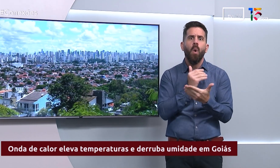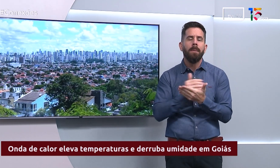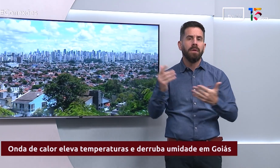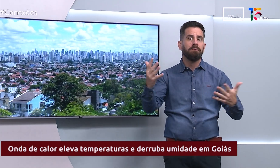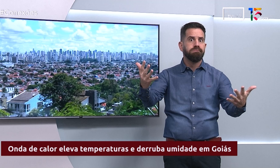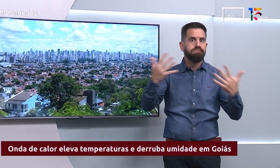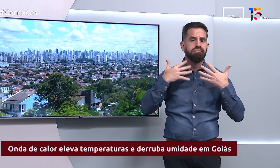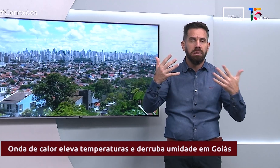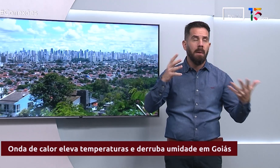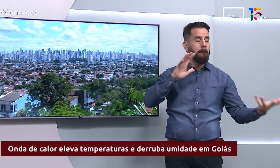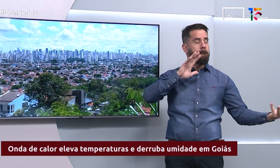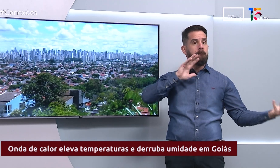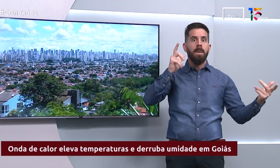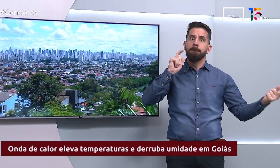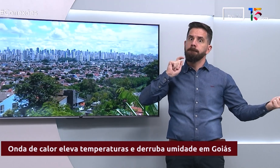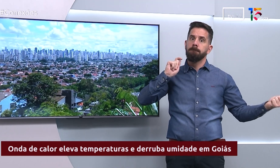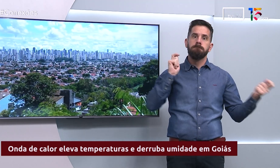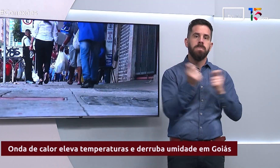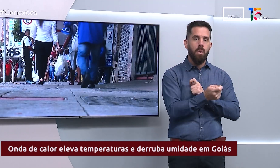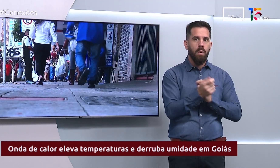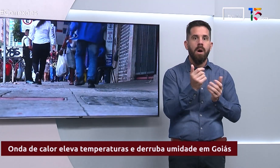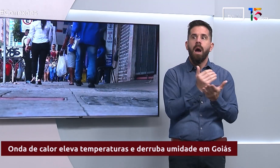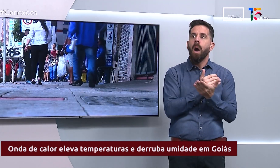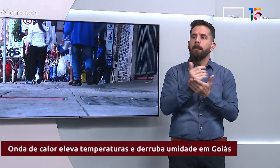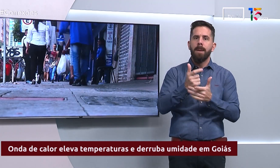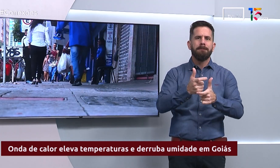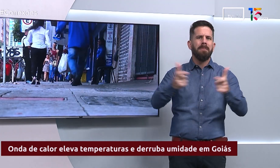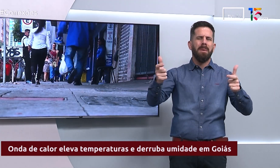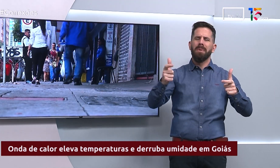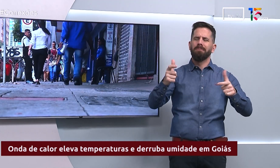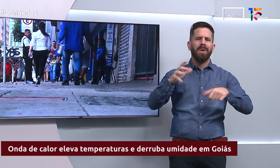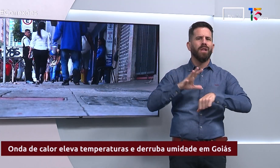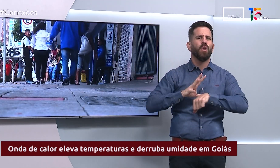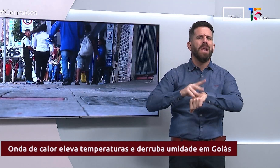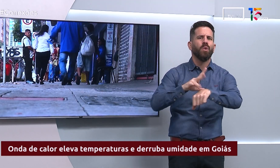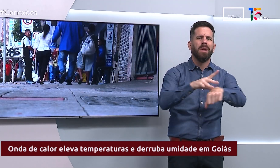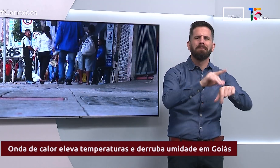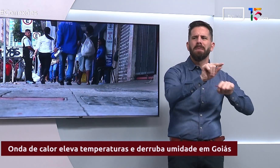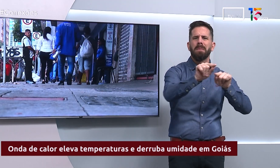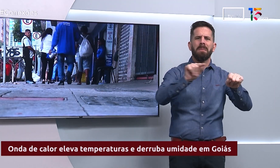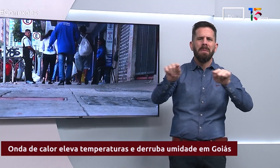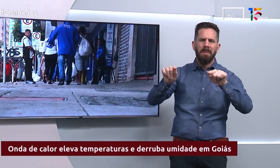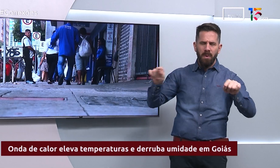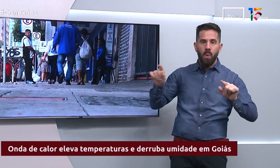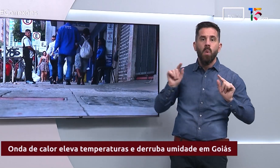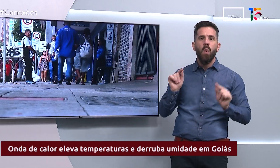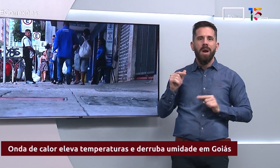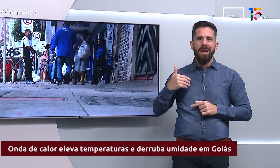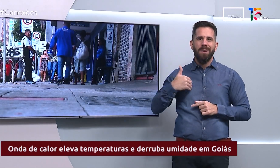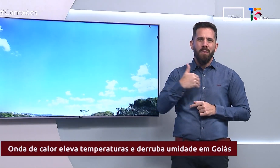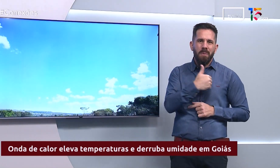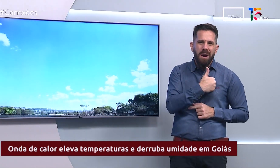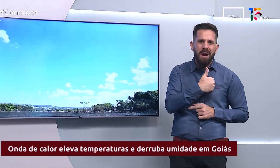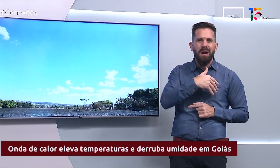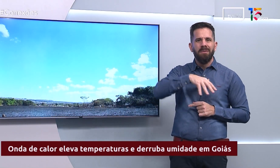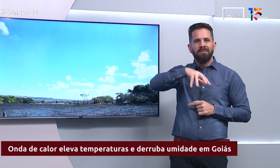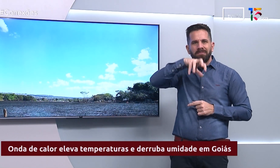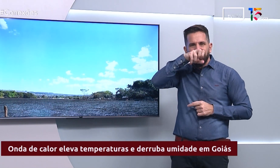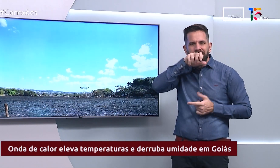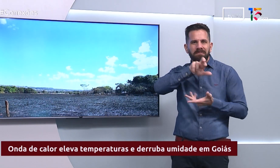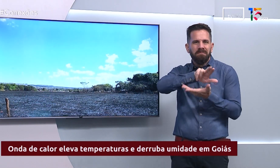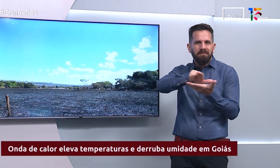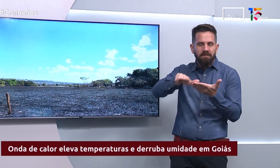causado um aumento nos casos de doenças respiratórias. No interior, o destaque vai para as regiões